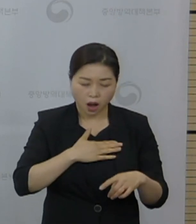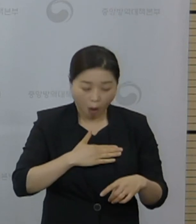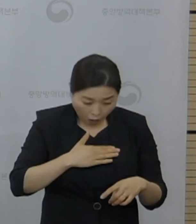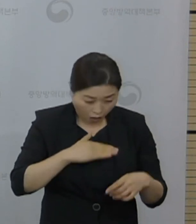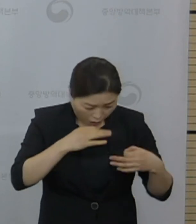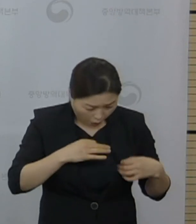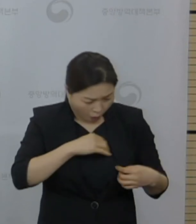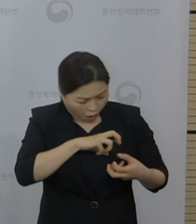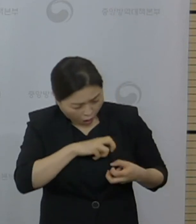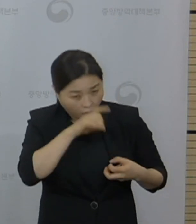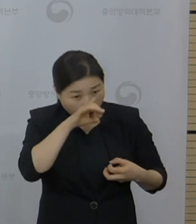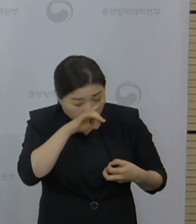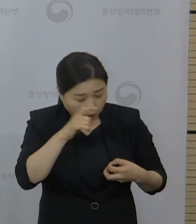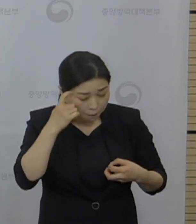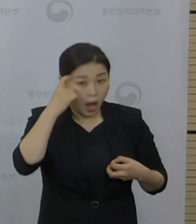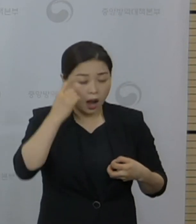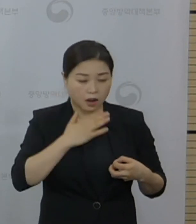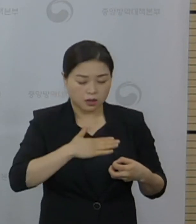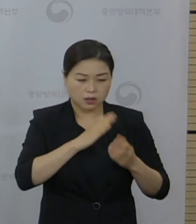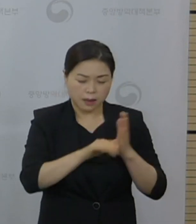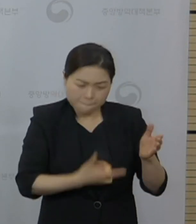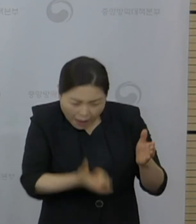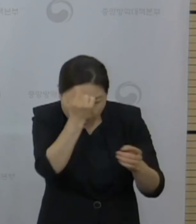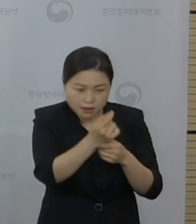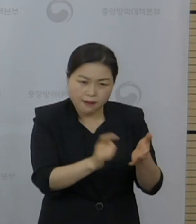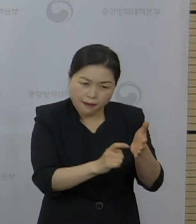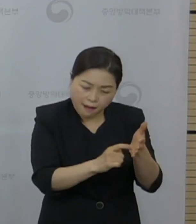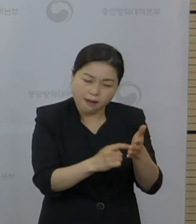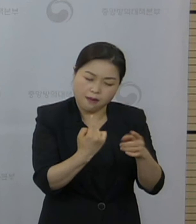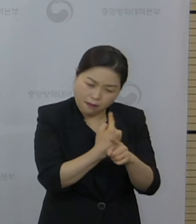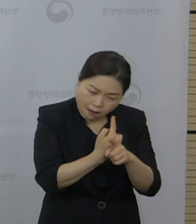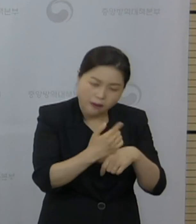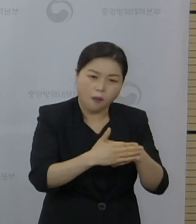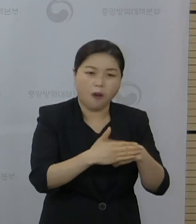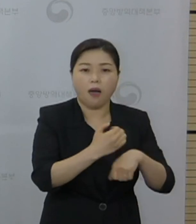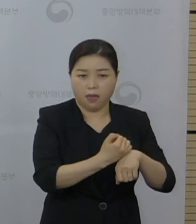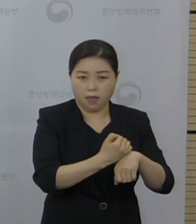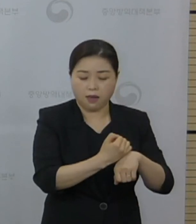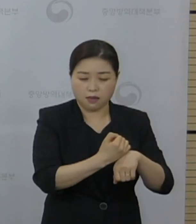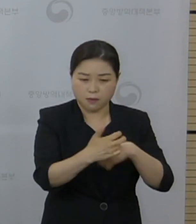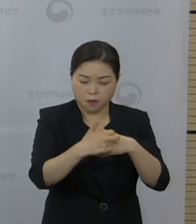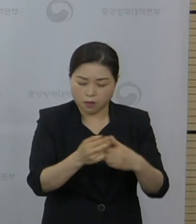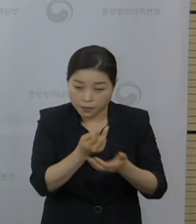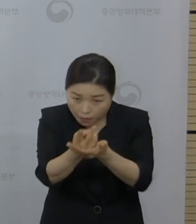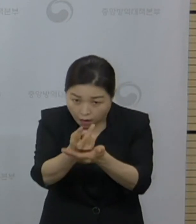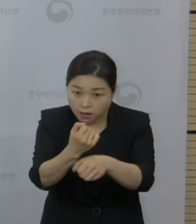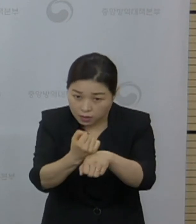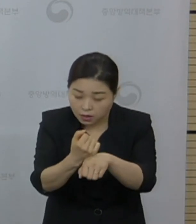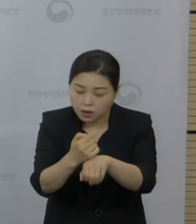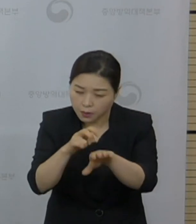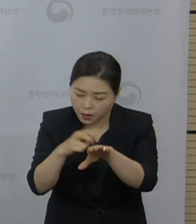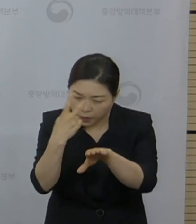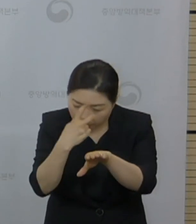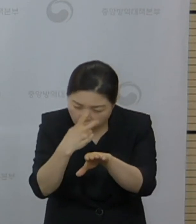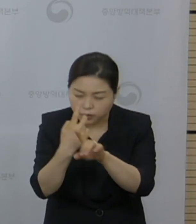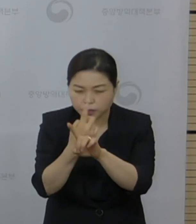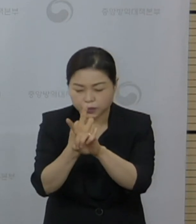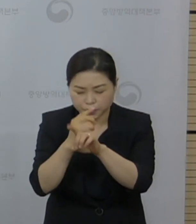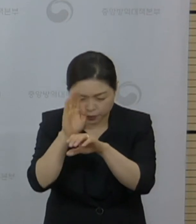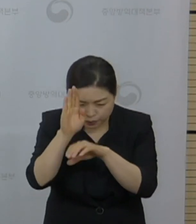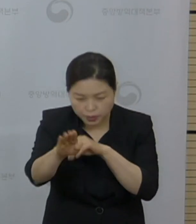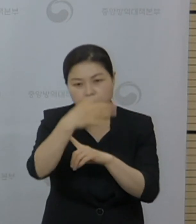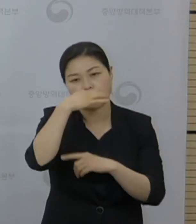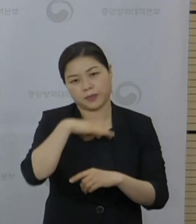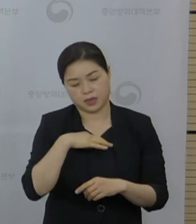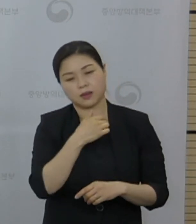현재 골든타임이 정해지지는 않았지만 이게 인지되고 증상이 있으면 빠른 시간에 의료진에 가서 진단해서 치료를 받는 것이 가장